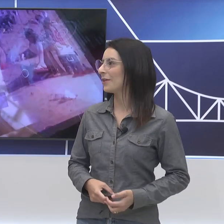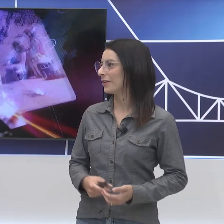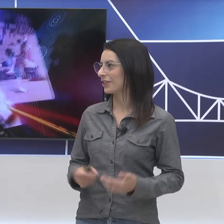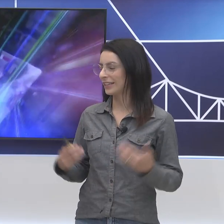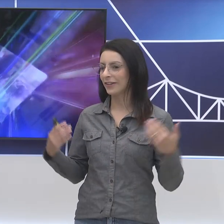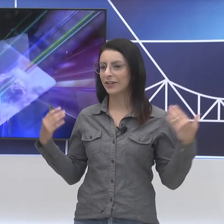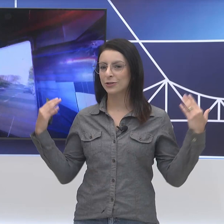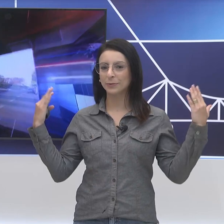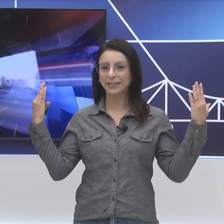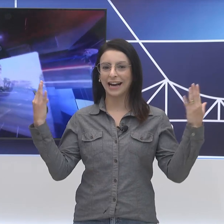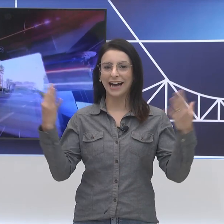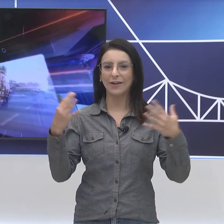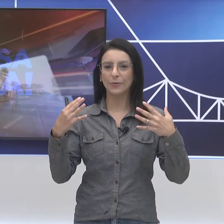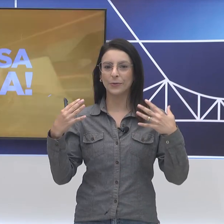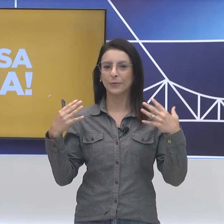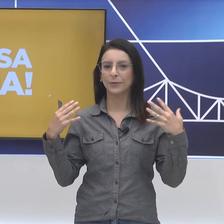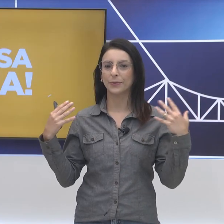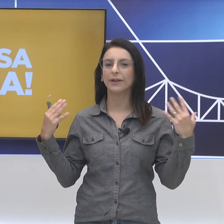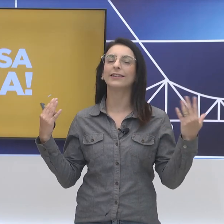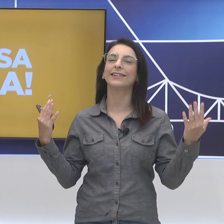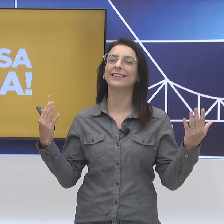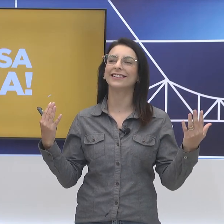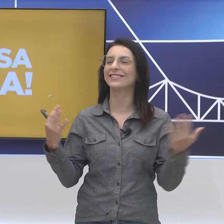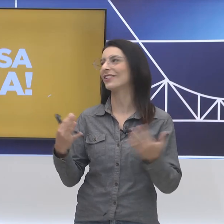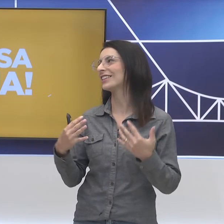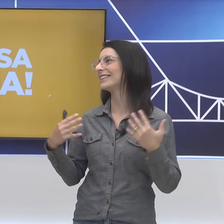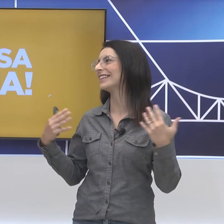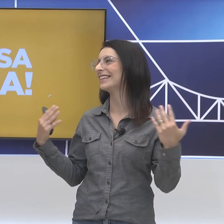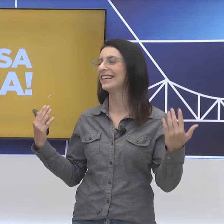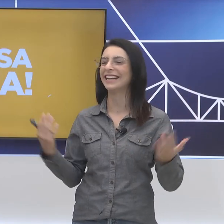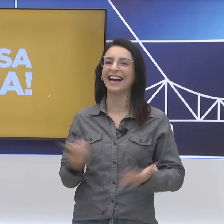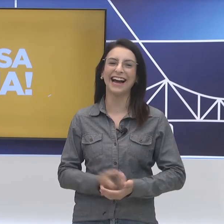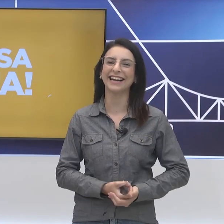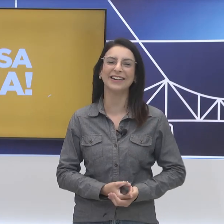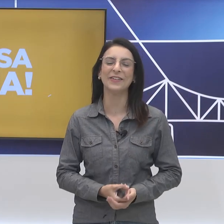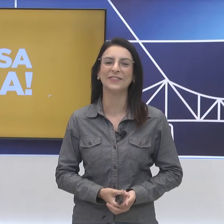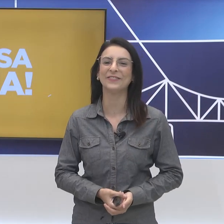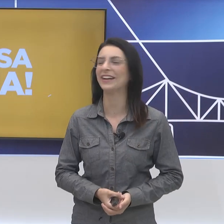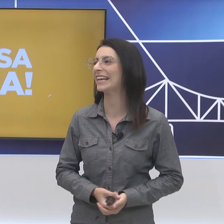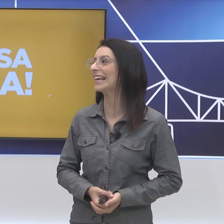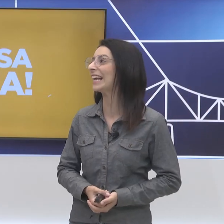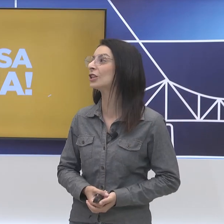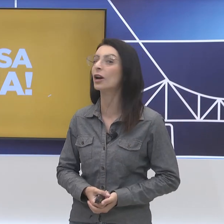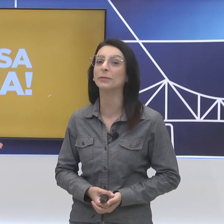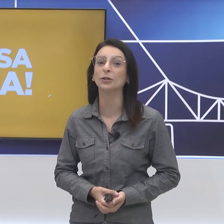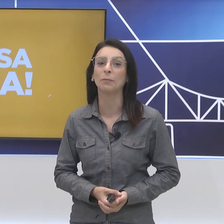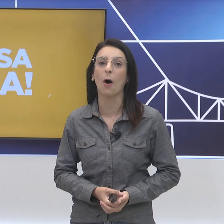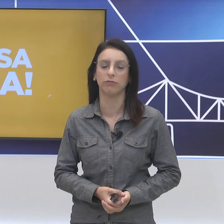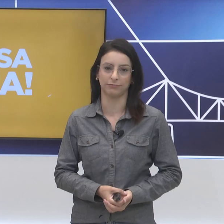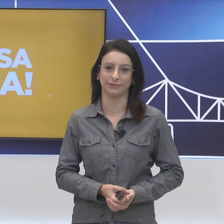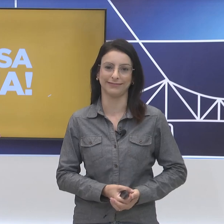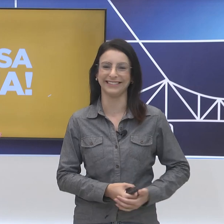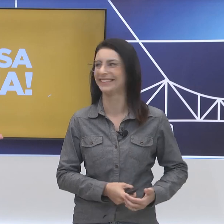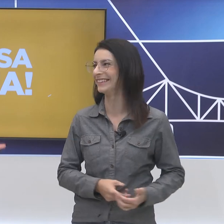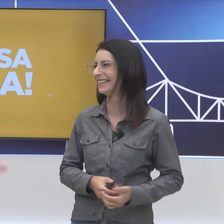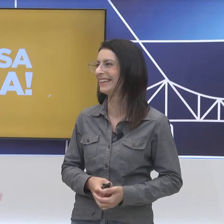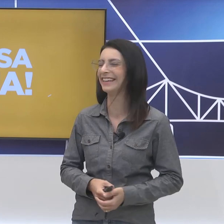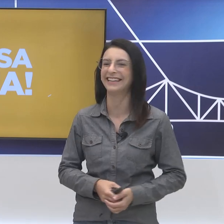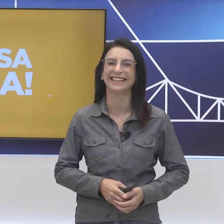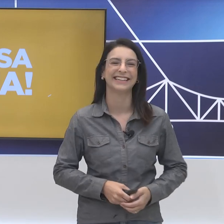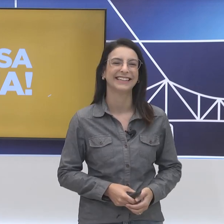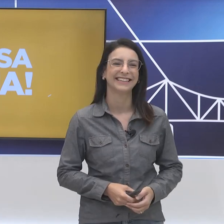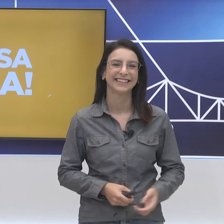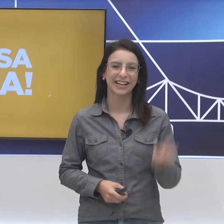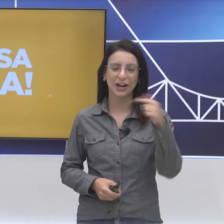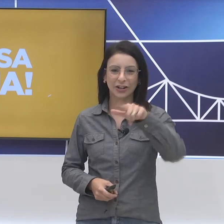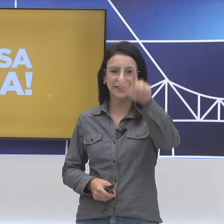Mas ó, já está na hora de mudar o... Isso, a nossa trilha. Ah, você viu que Que ninguém dorme no ponto. Que legal. Vem